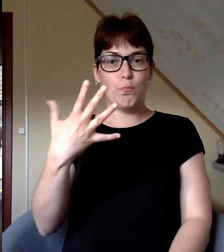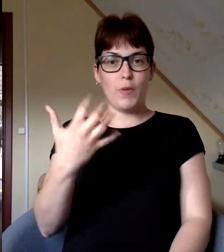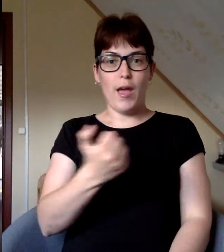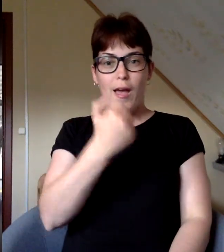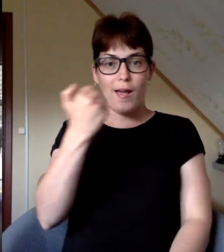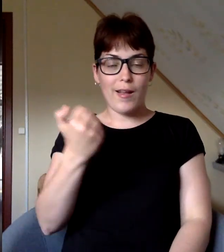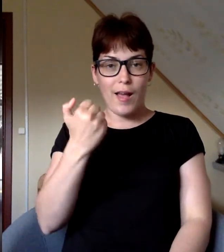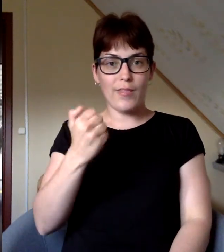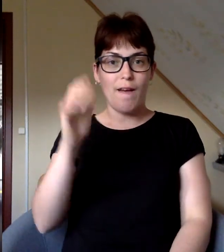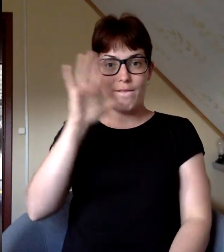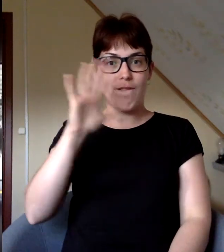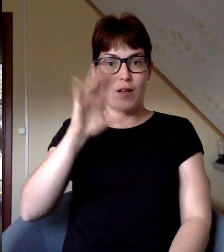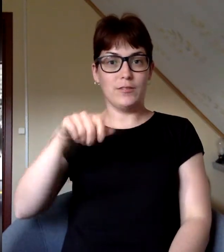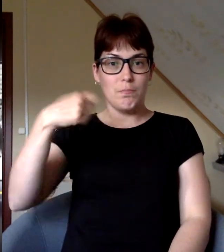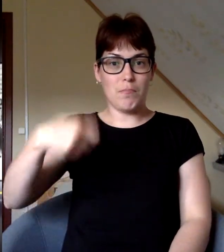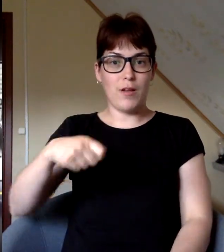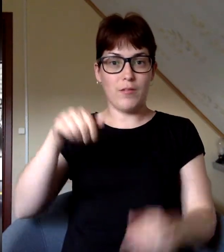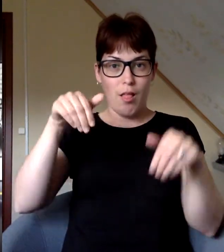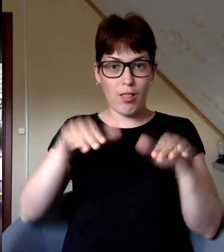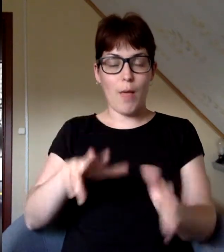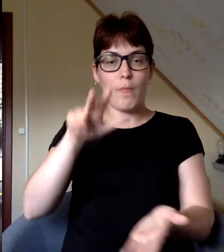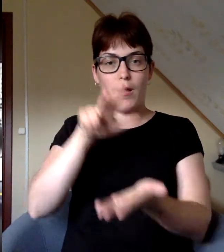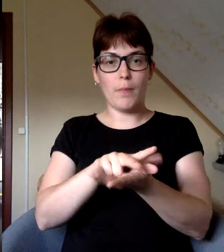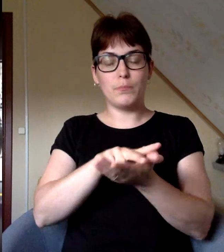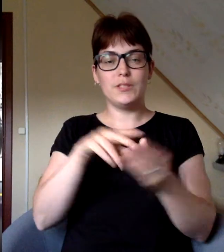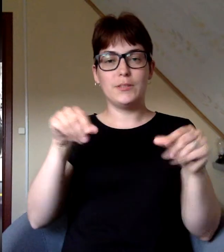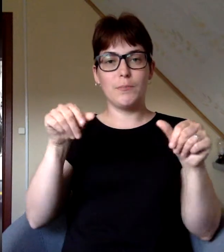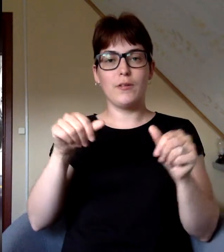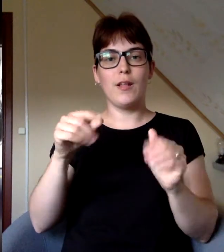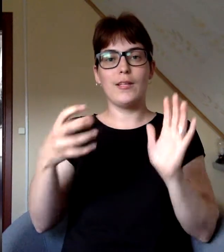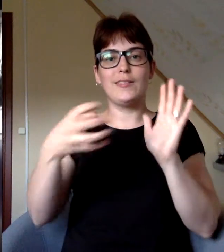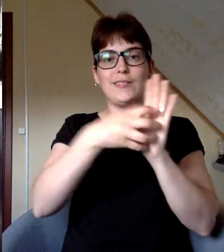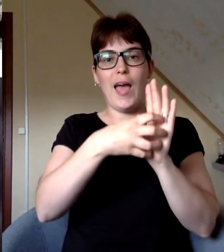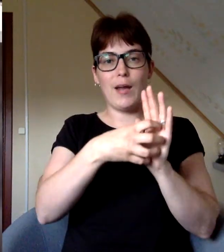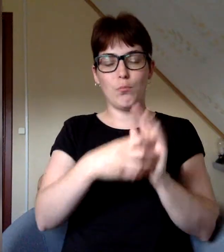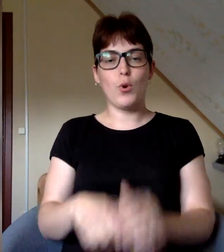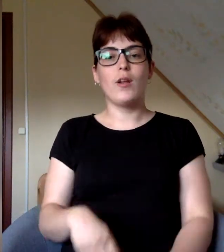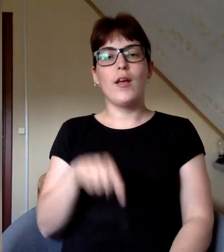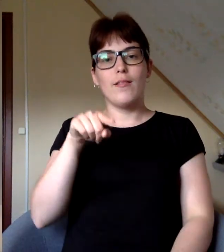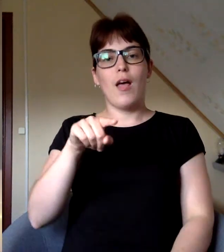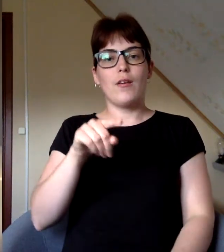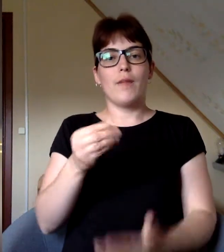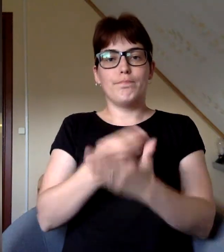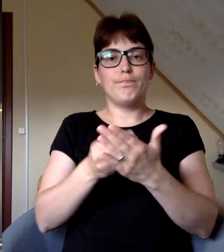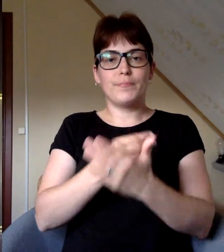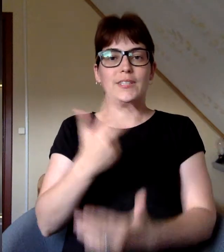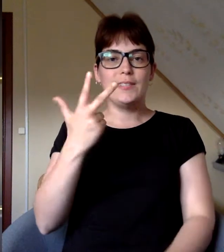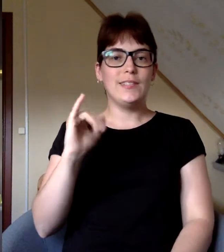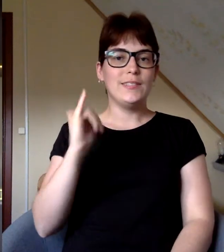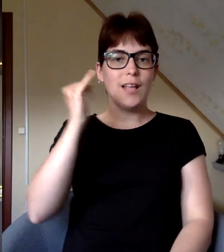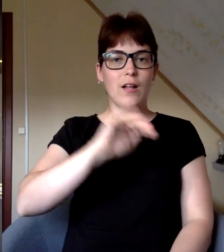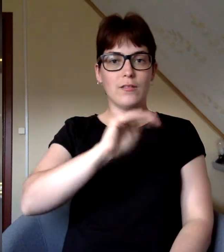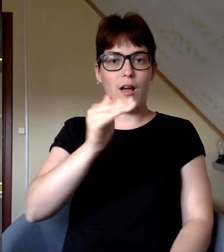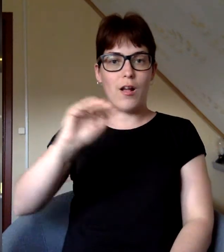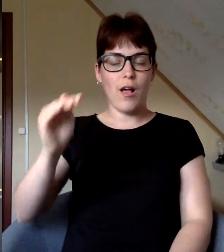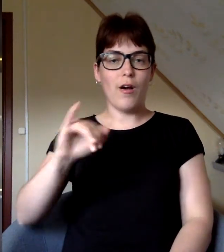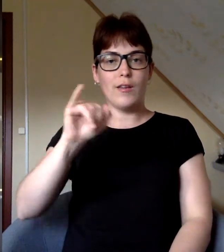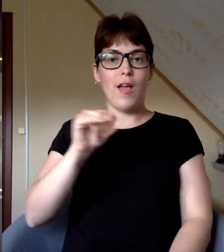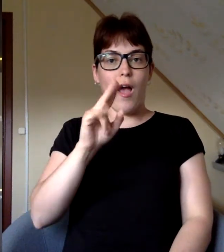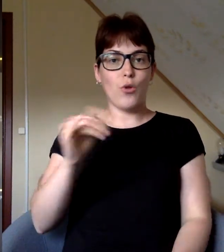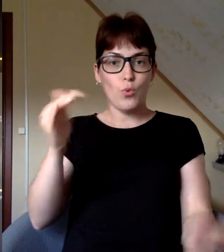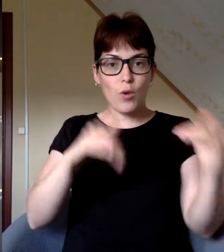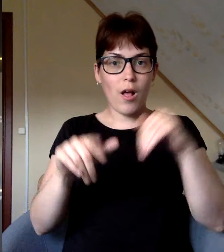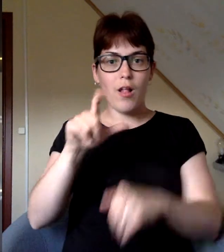1925. gadā ar valsts prezidenta lēmumu apstiprinā Smeltenes ģērboni. Tajā atēloti trīs zelta kalna